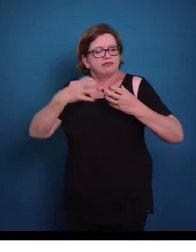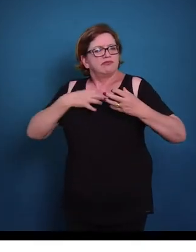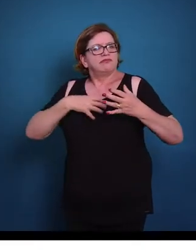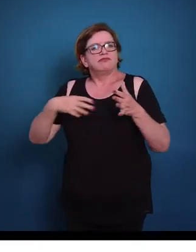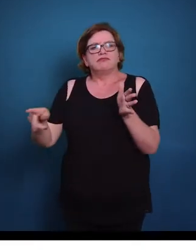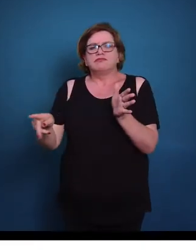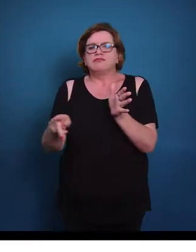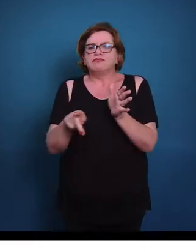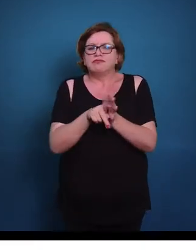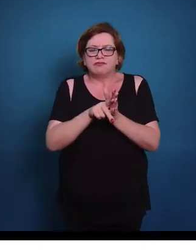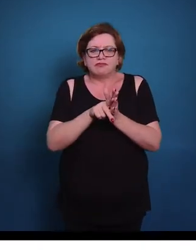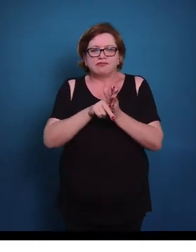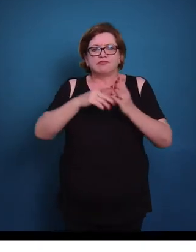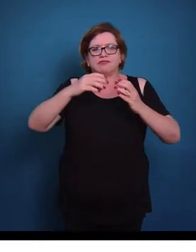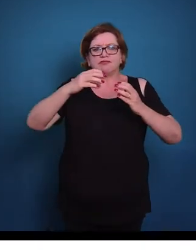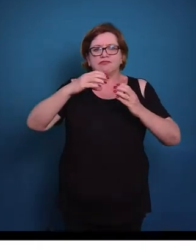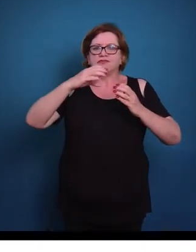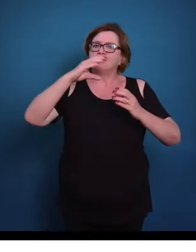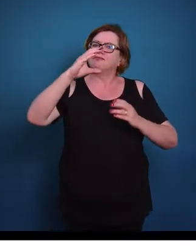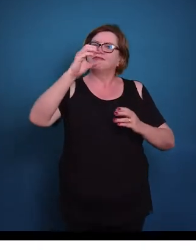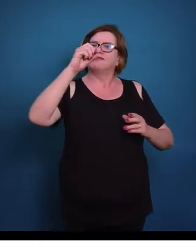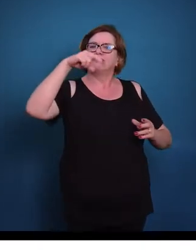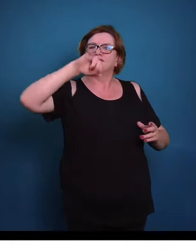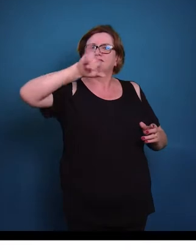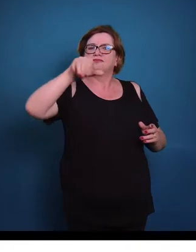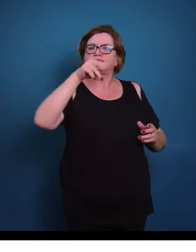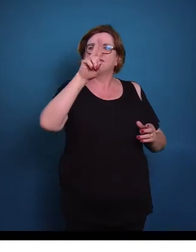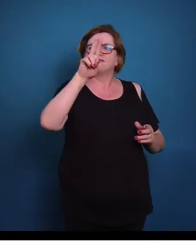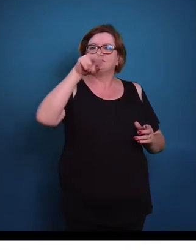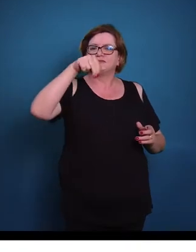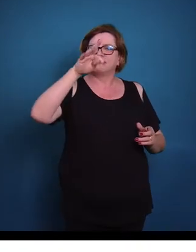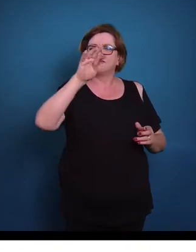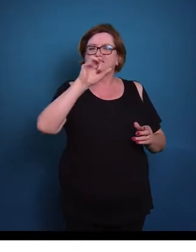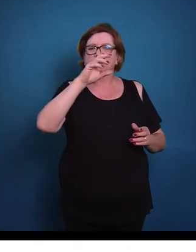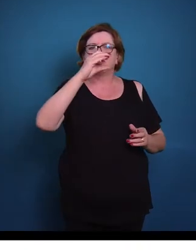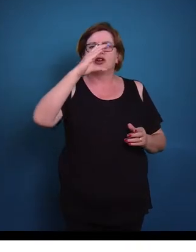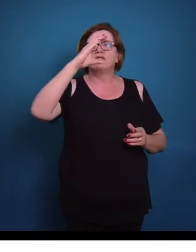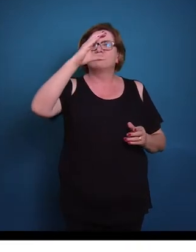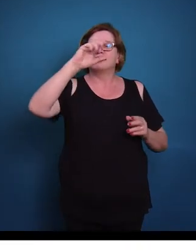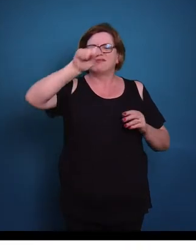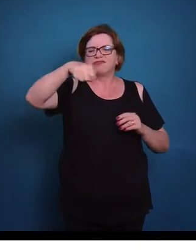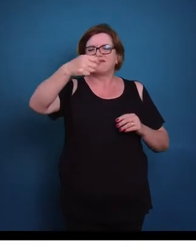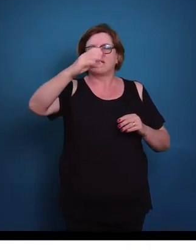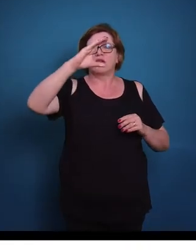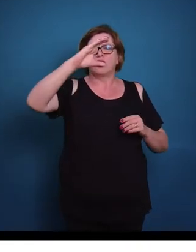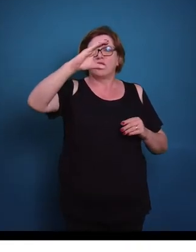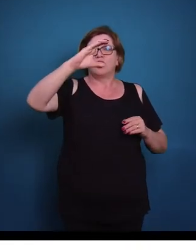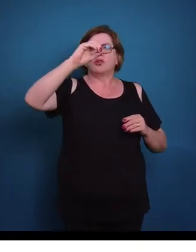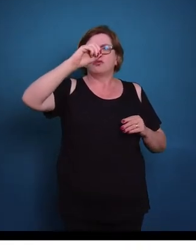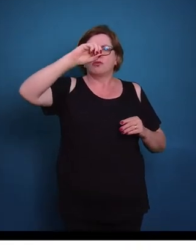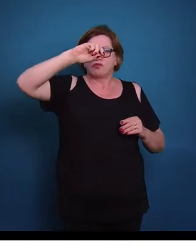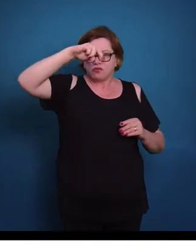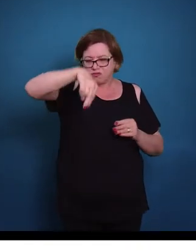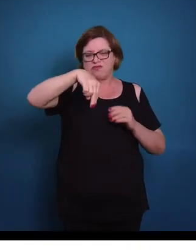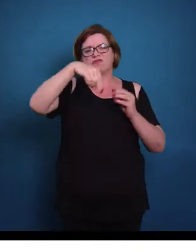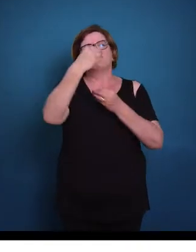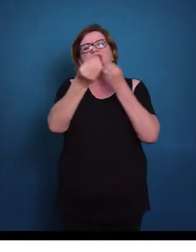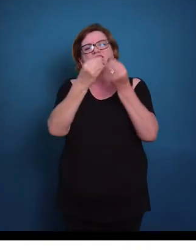conjuntivo. Então aqui nós temos um esqueminha mostrando como que é o fibroblasto. Então ela é uma